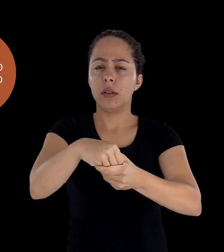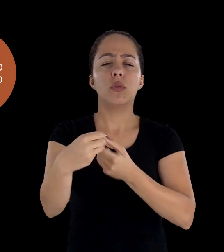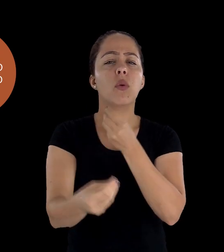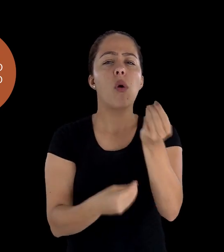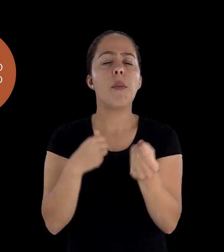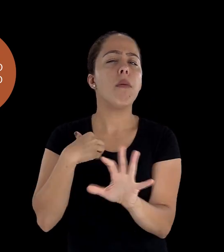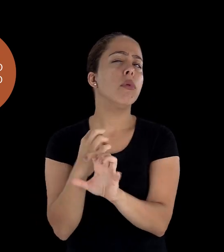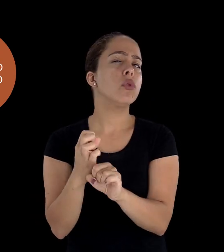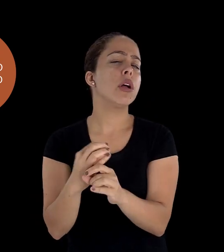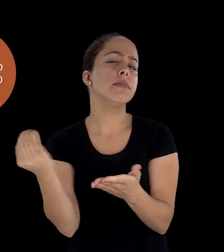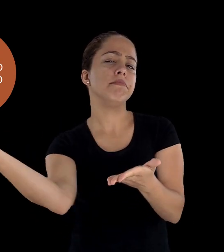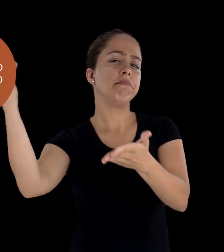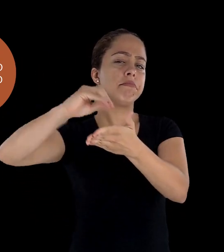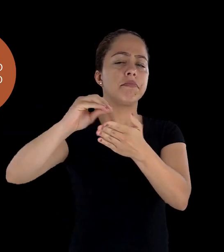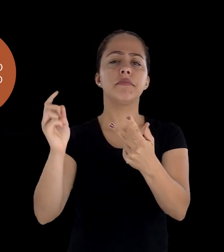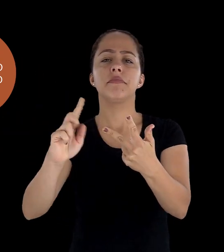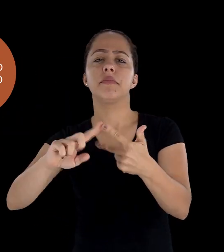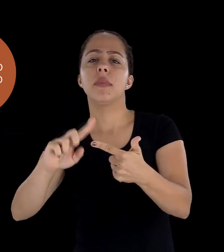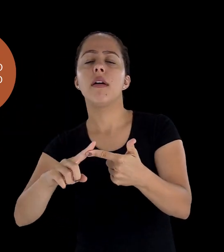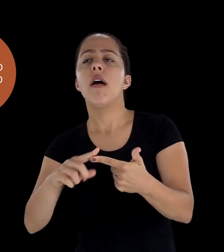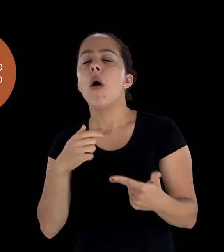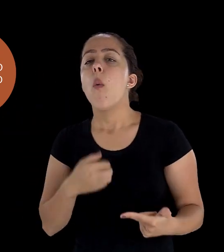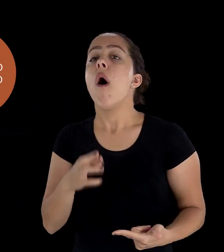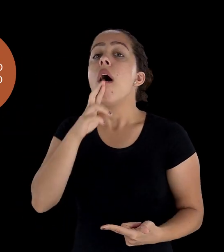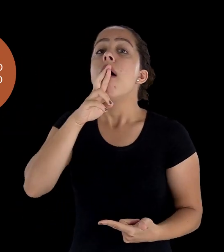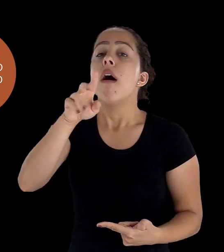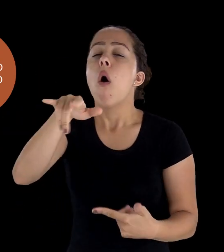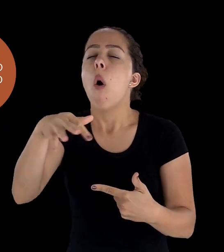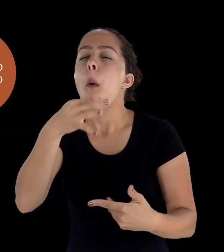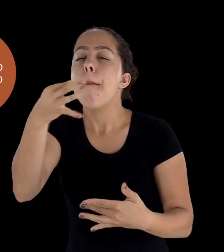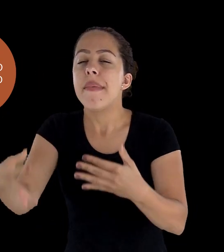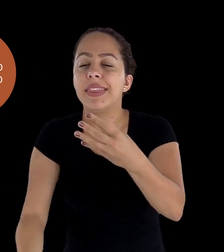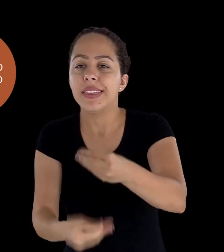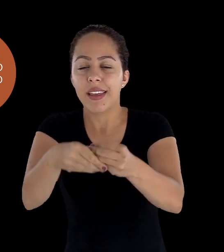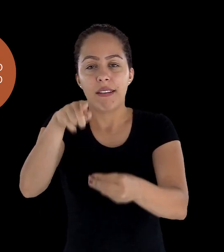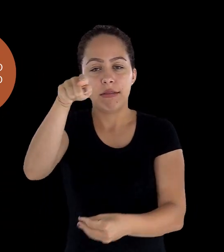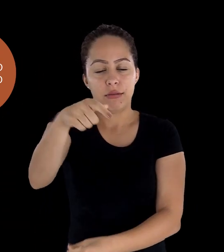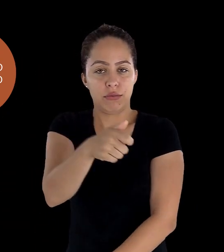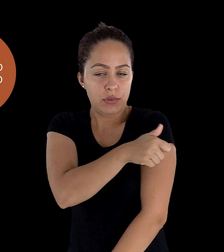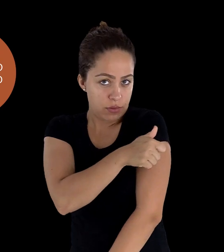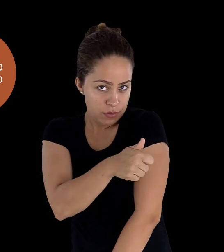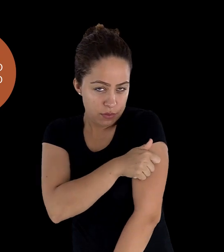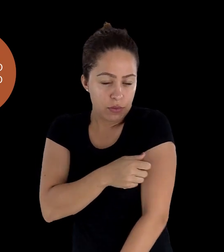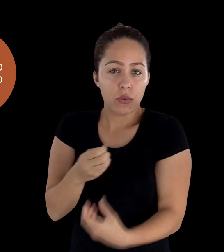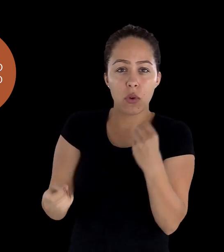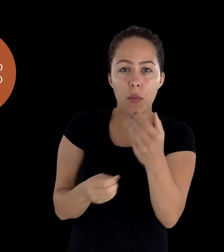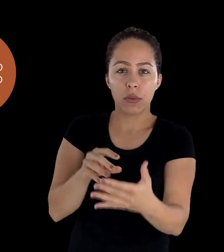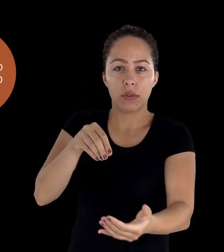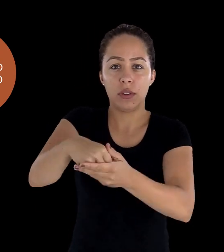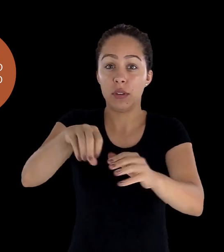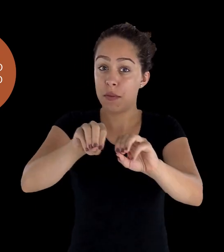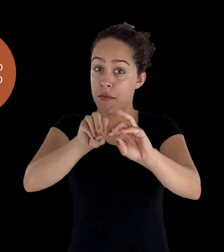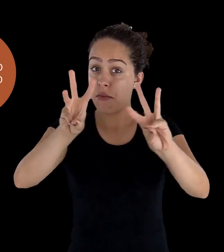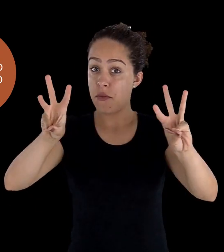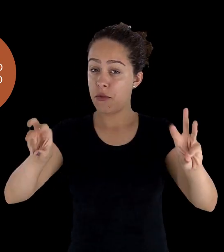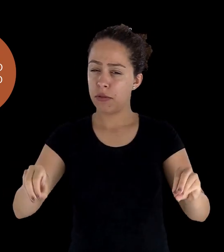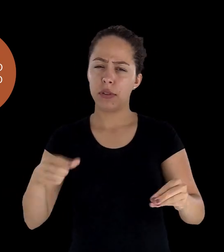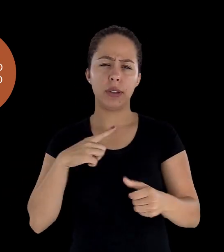nota, onde ele vai escrever o feedback, quais são os relatórios que ele tem à disposição no Moodle, quais são